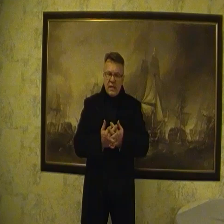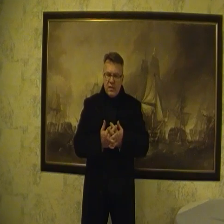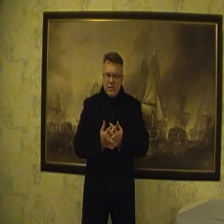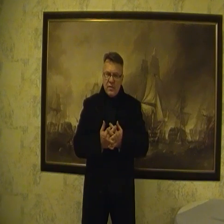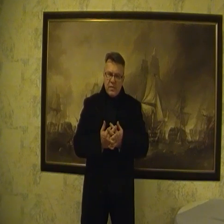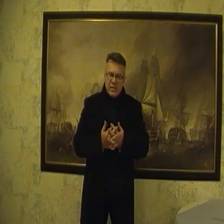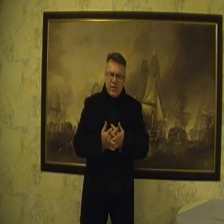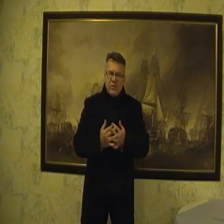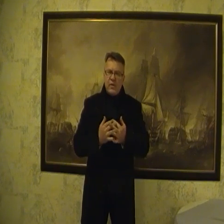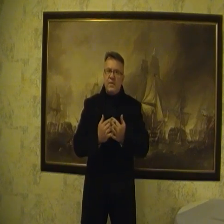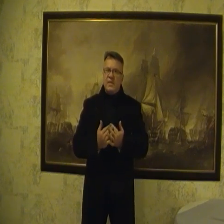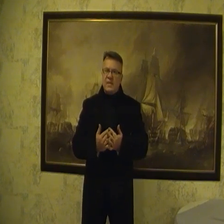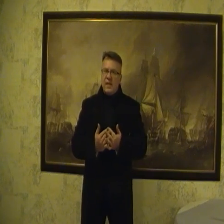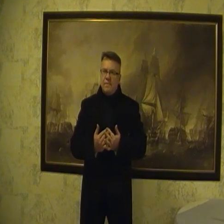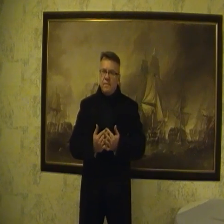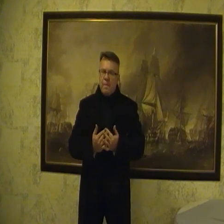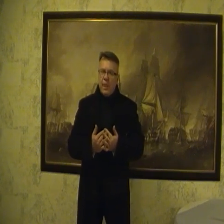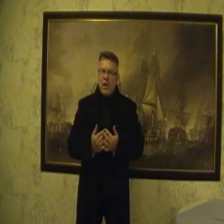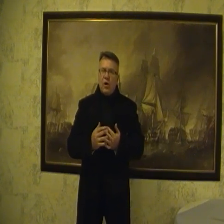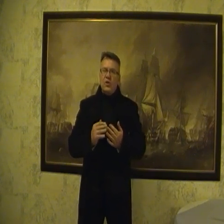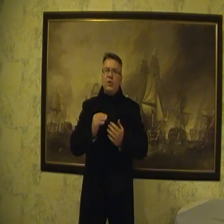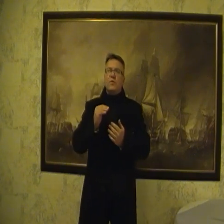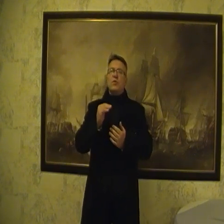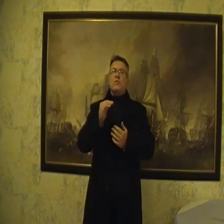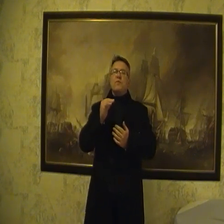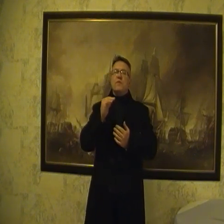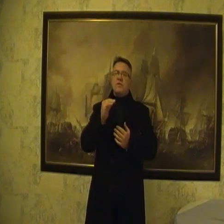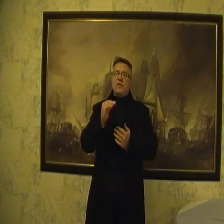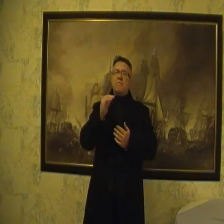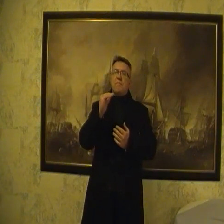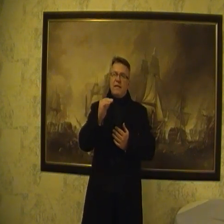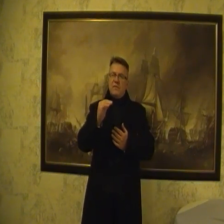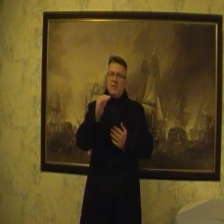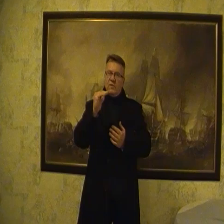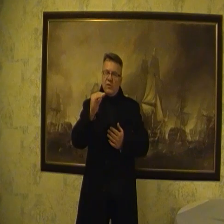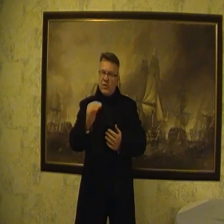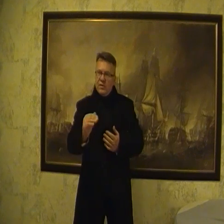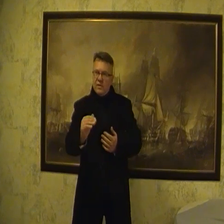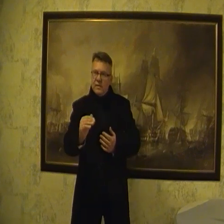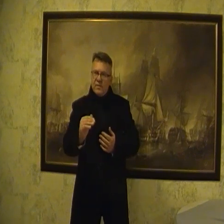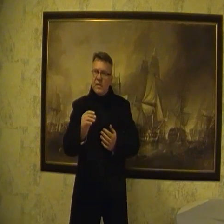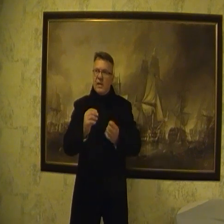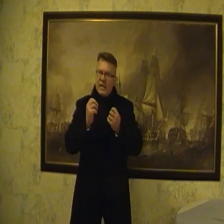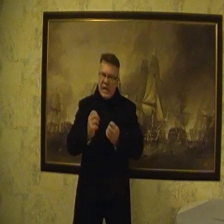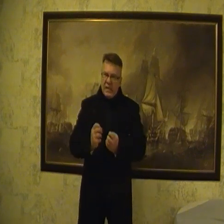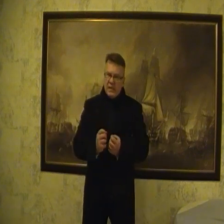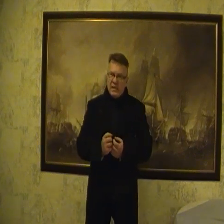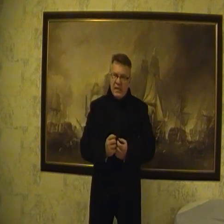internetowi i poza nich, oni mają pewien cel. Oni nie mogą powiedzieć prawdy do końca. To jest generalny cel,